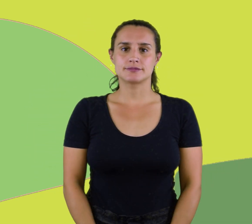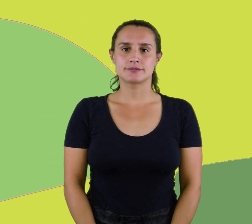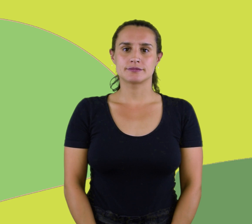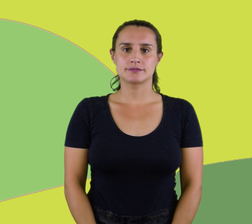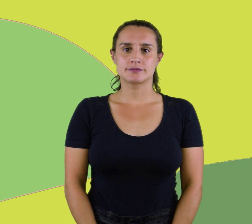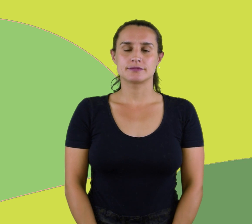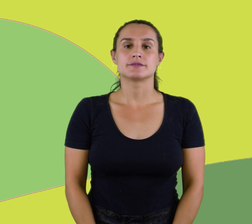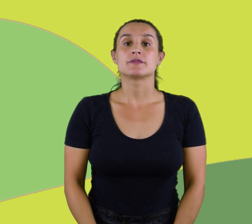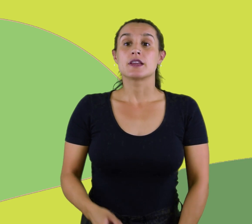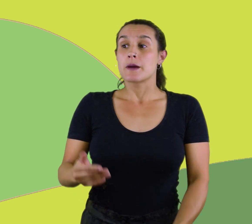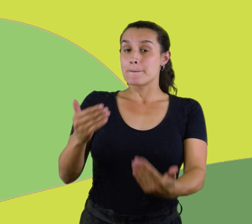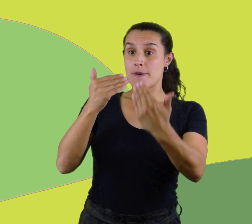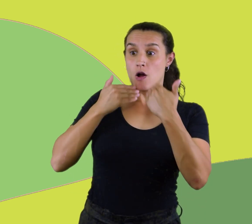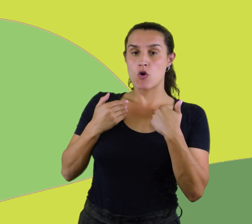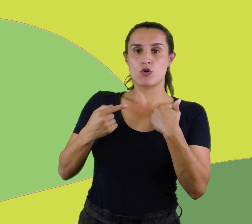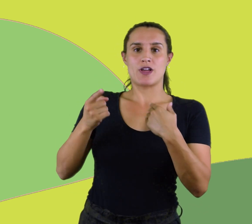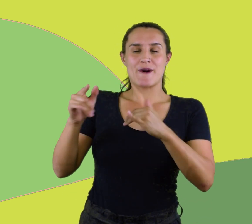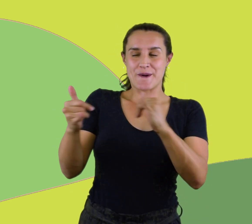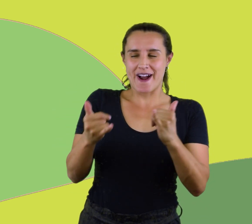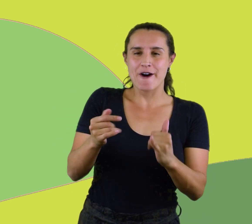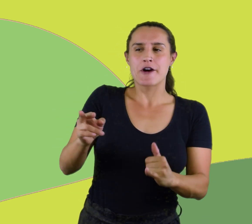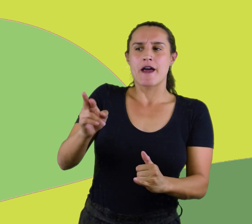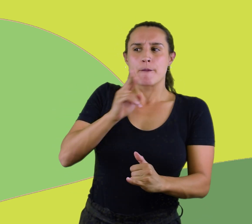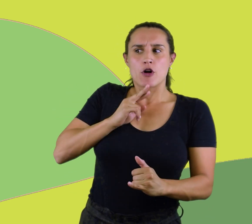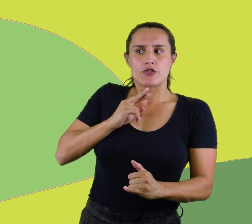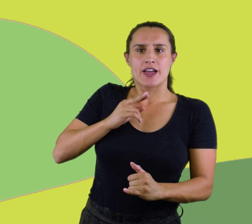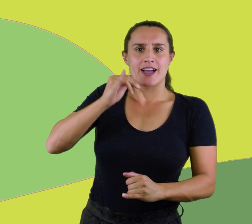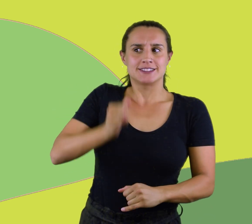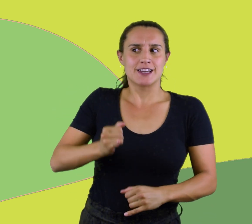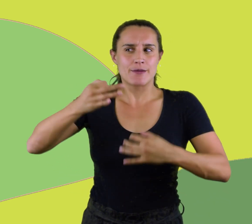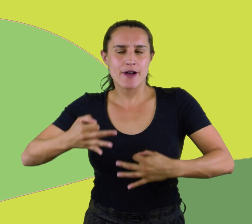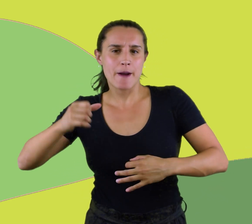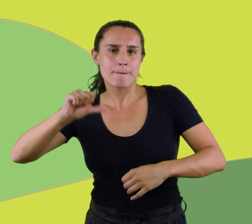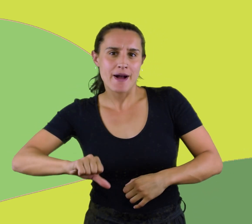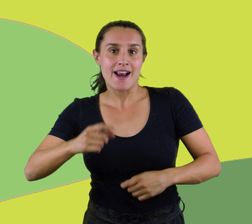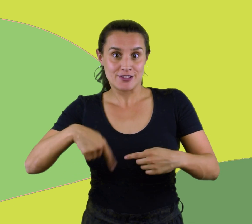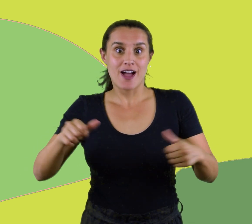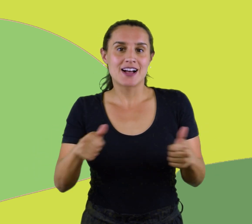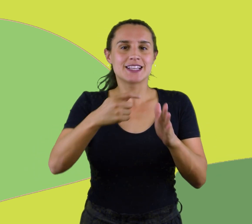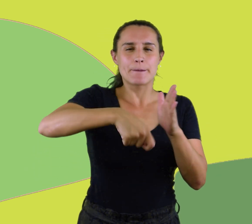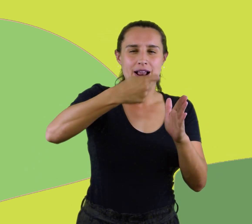Los acertijos suelen ser usados en las películas por los villanos para poner a los héroes en aprietos o frenarlos.